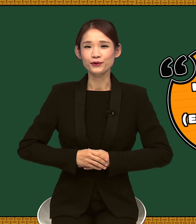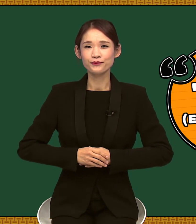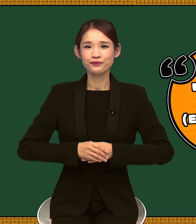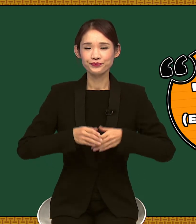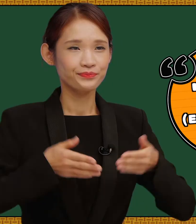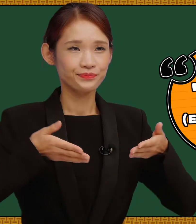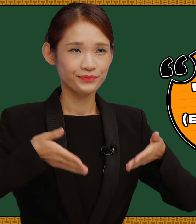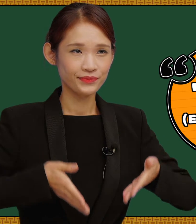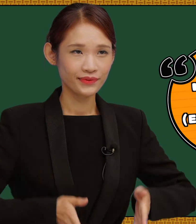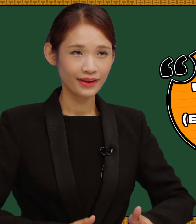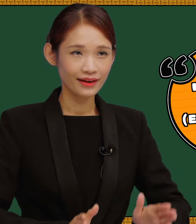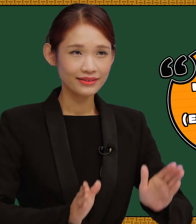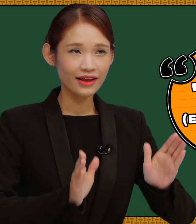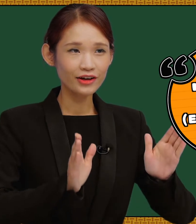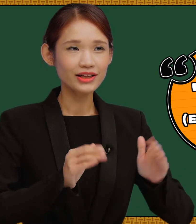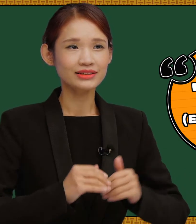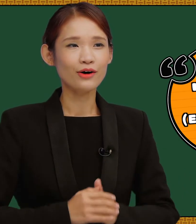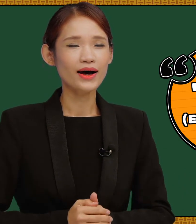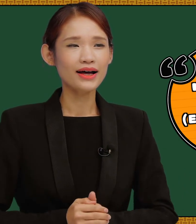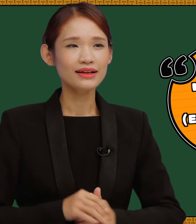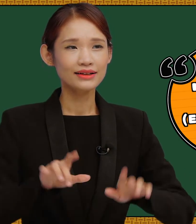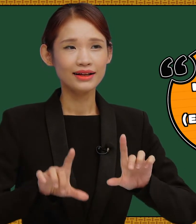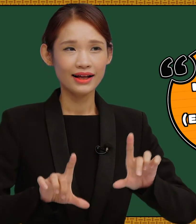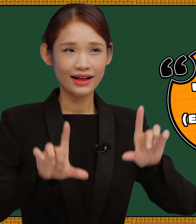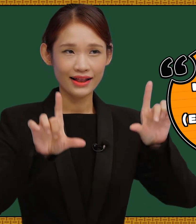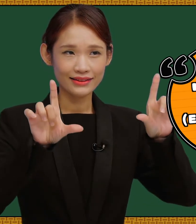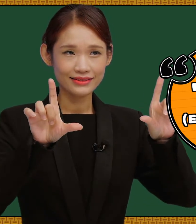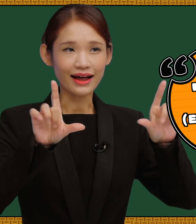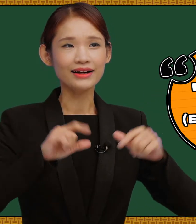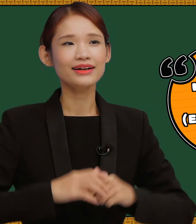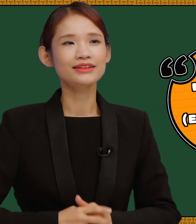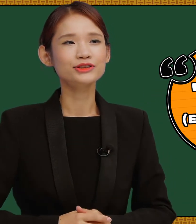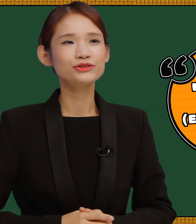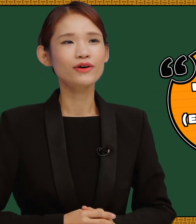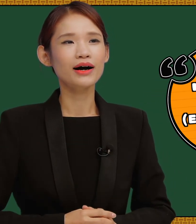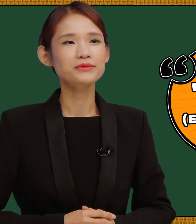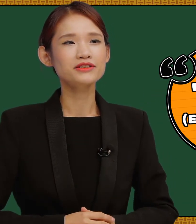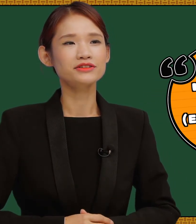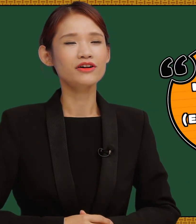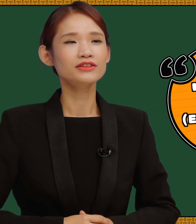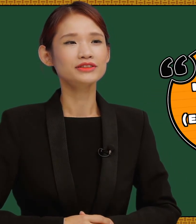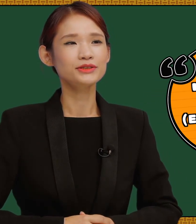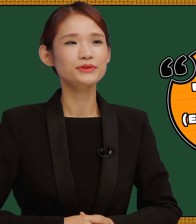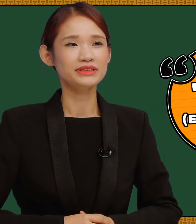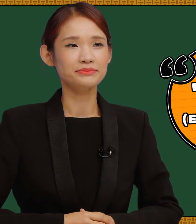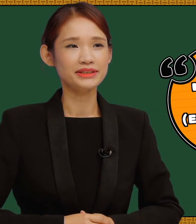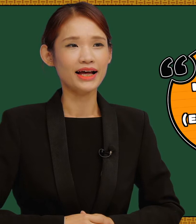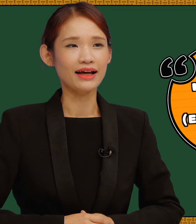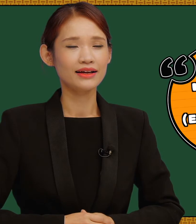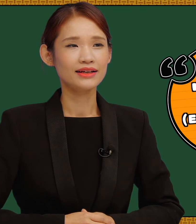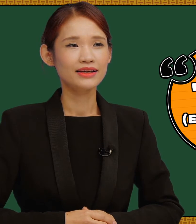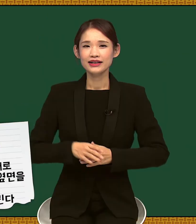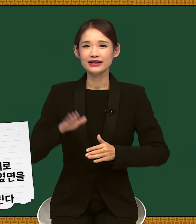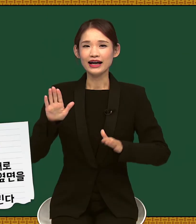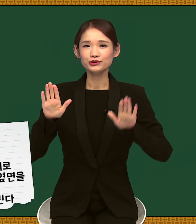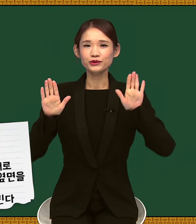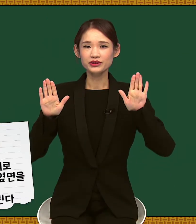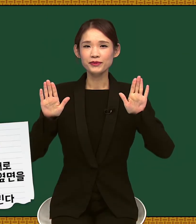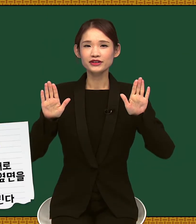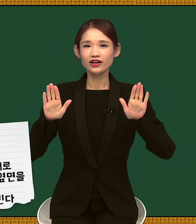태어나다와 날이라는 수어가 합쳐져서 쓰이고 있습니다. 양손을 펴서